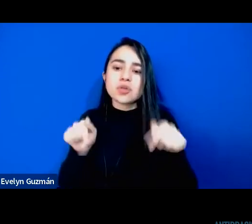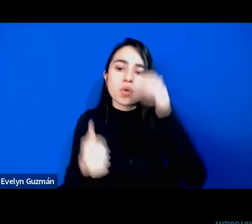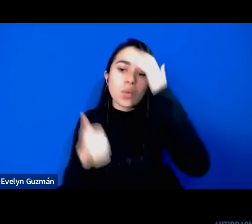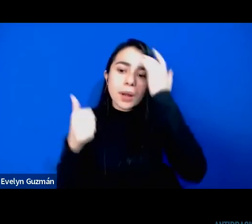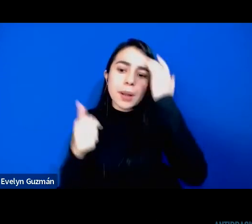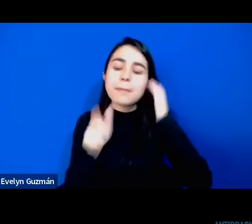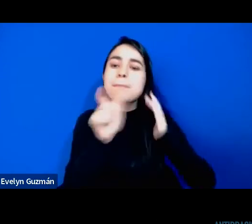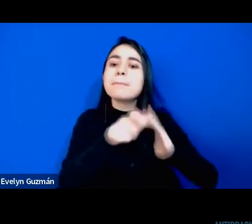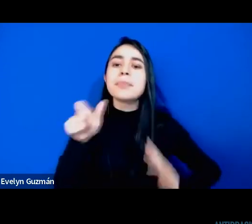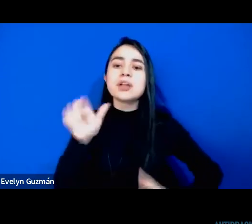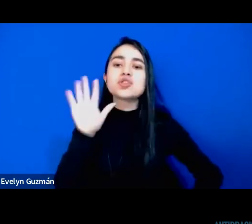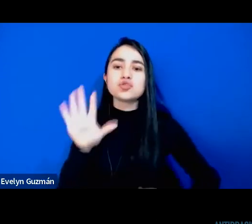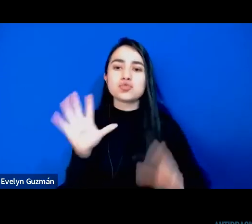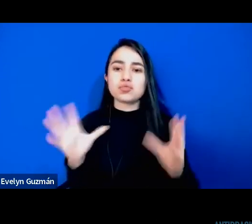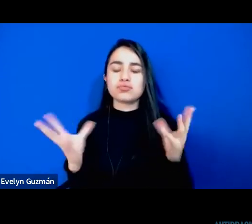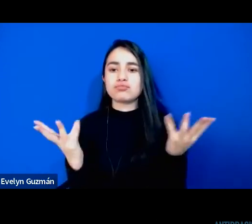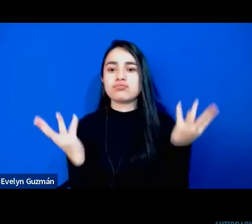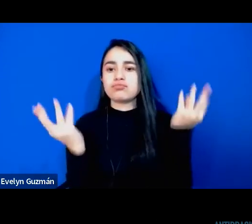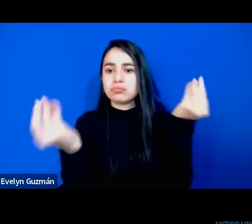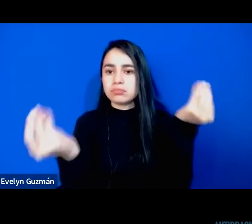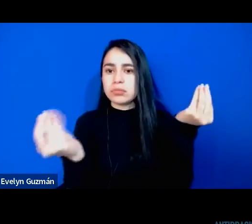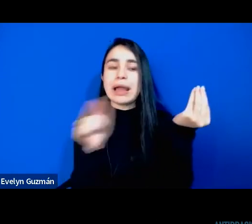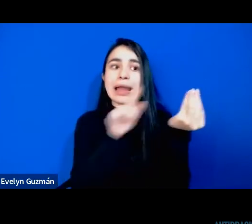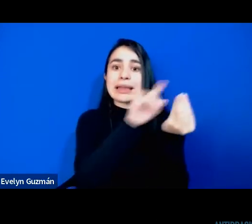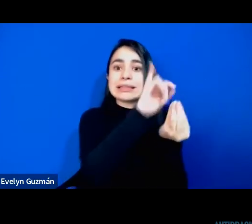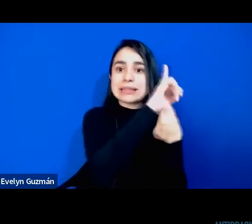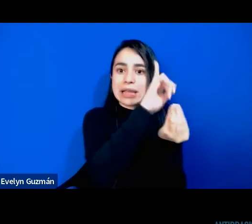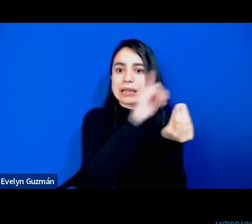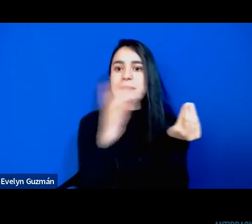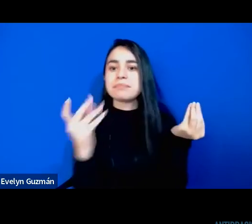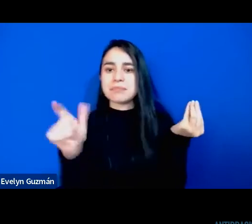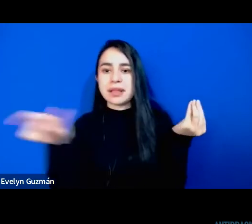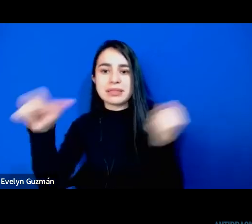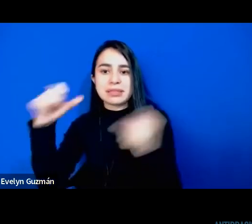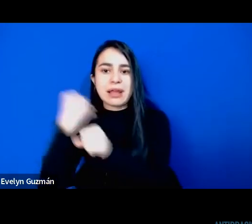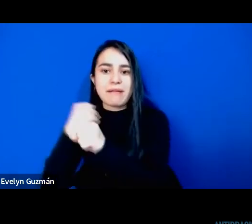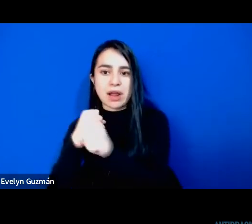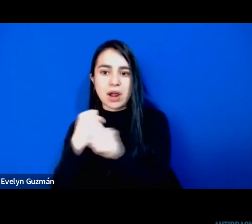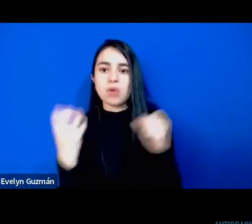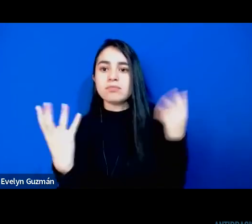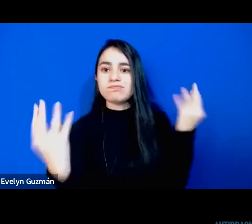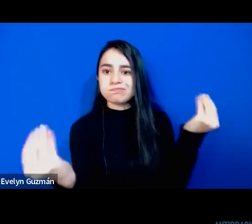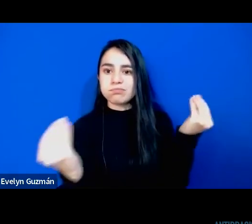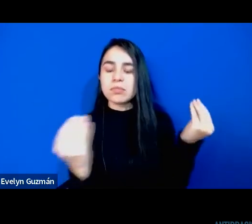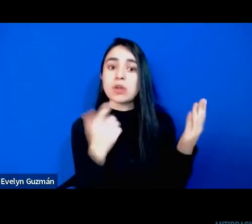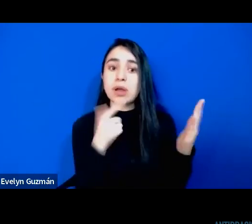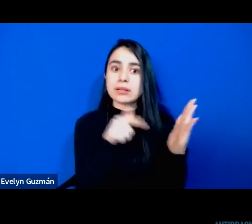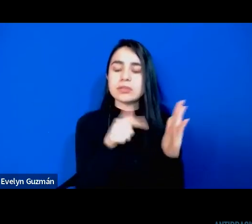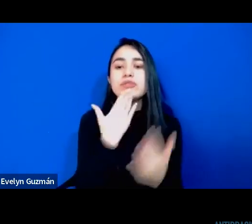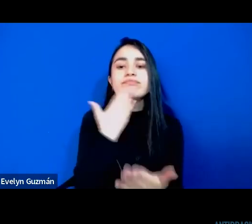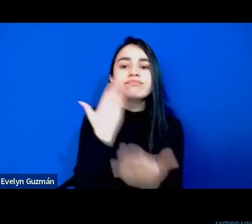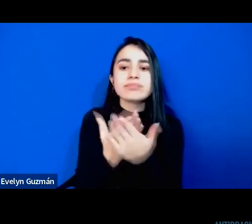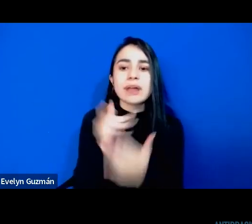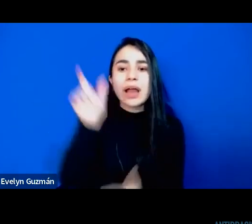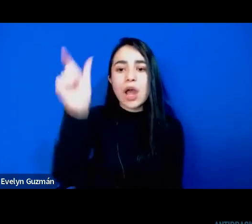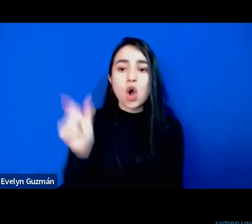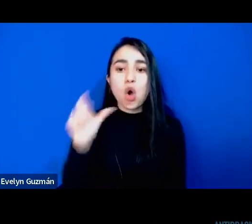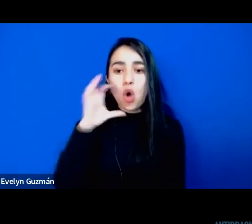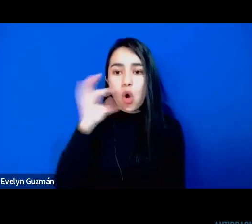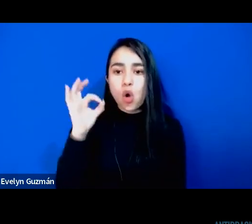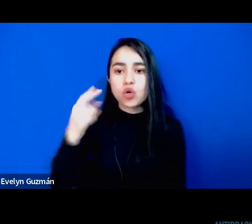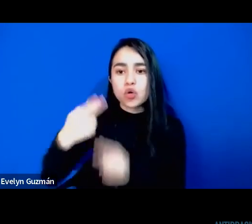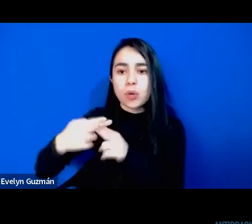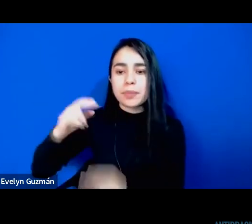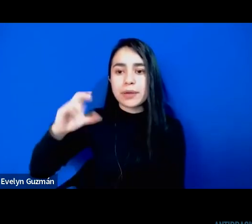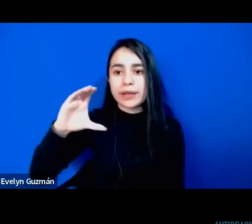personas del móvil y la izquierda. Bueno, ese trabajo, quiero agradecer a Carlos Valderrama por